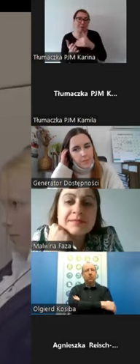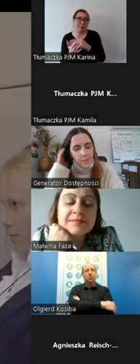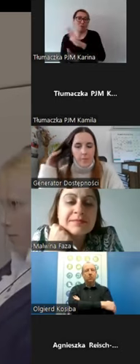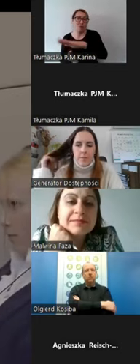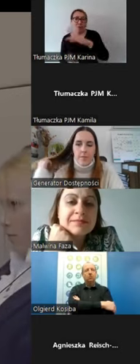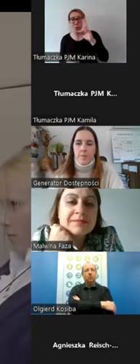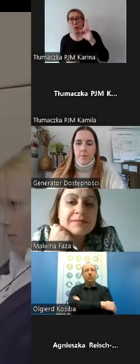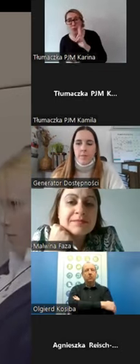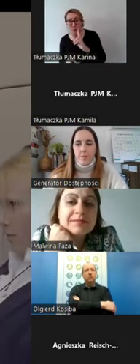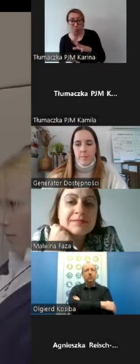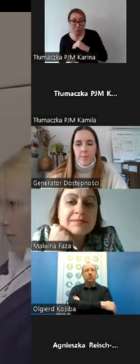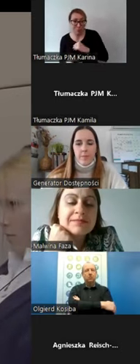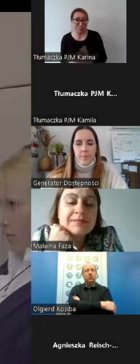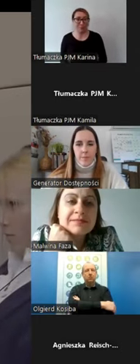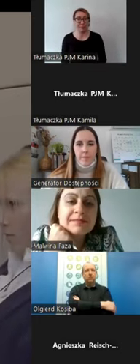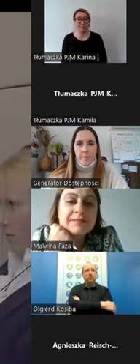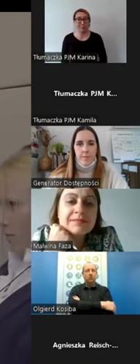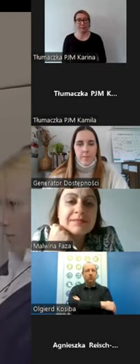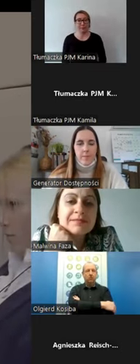niesłyszącymi.